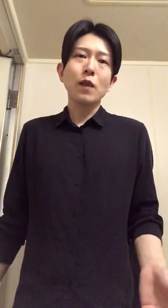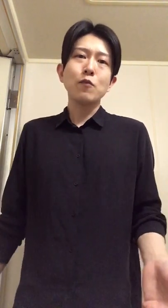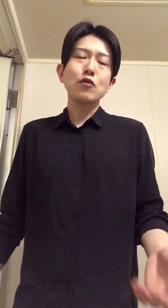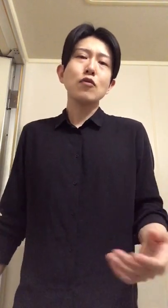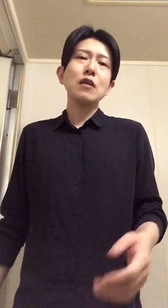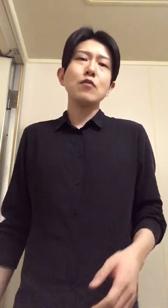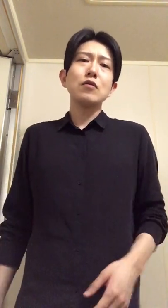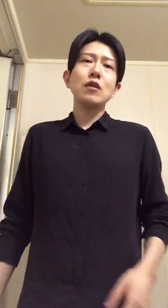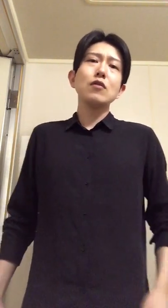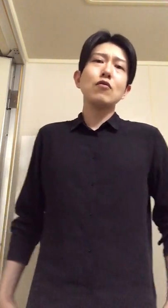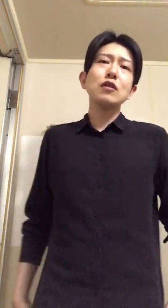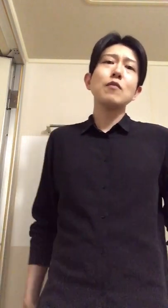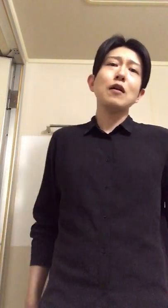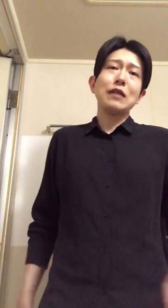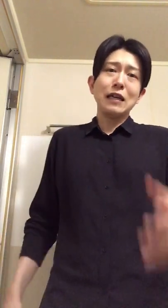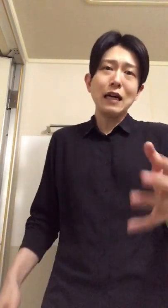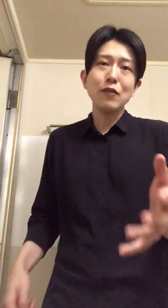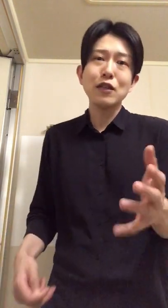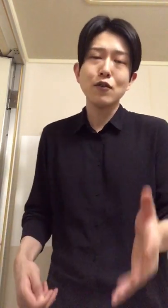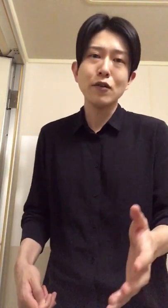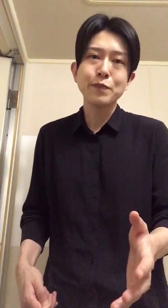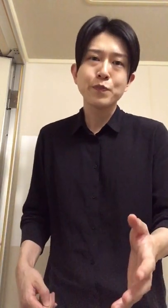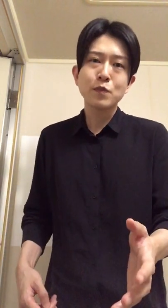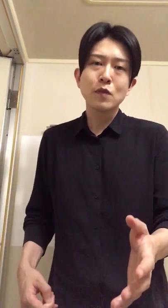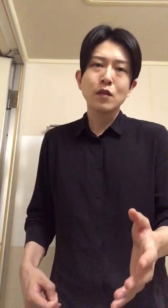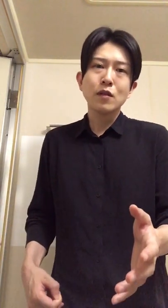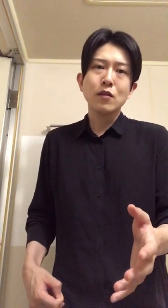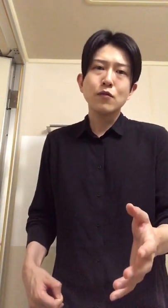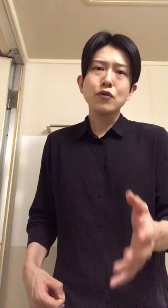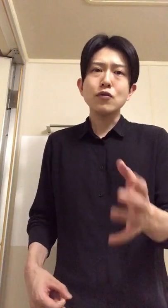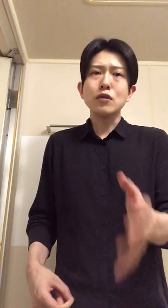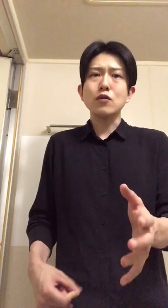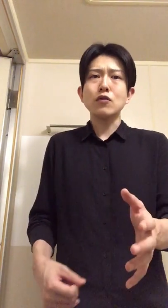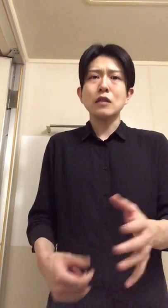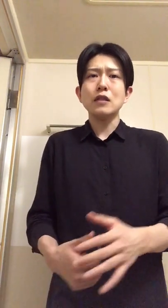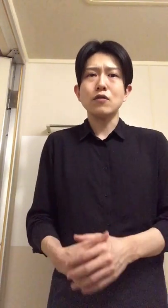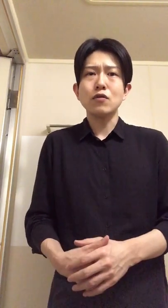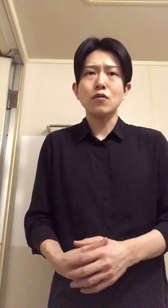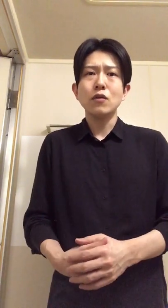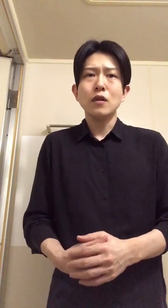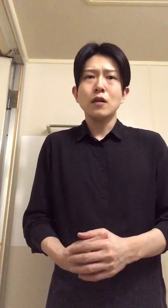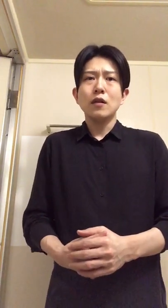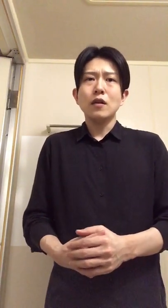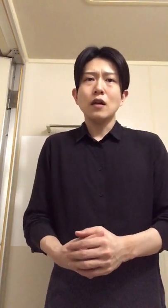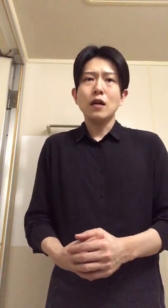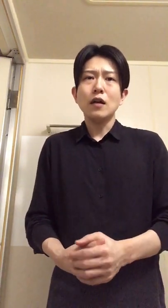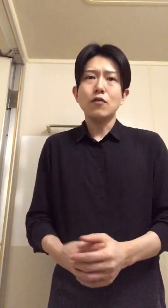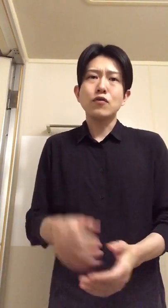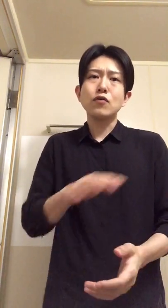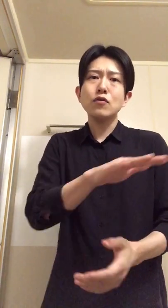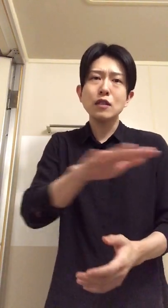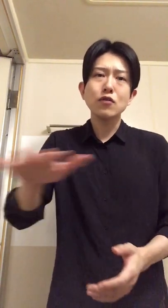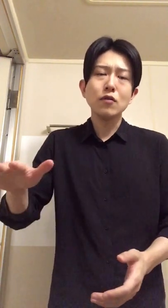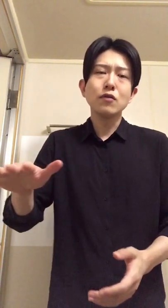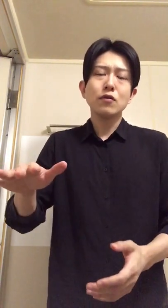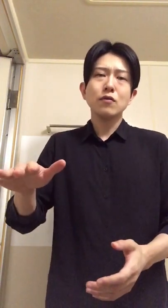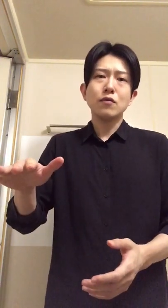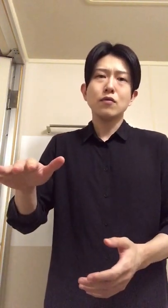まあそこまで別になんで俺様がみたいなあるけど普通の人はそうじゃないでしょちょっとあの普通でしょうん